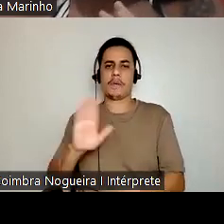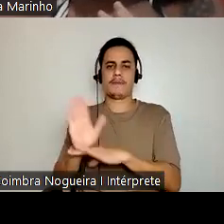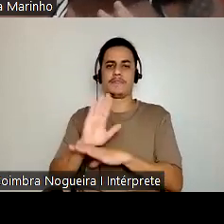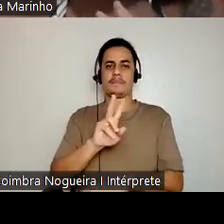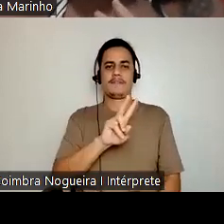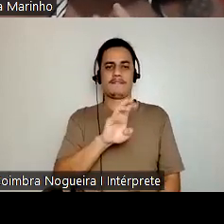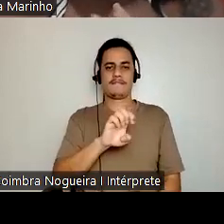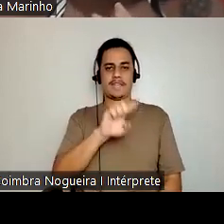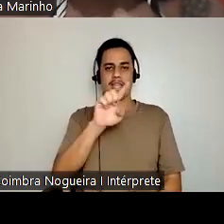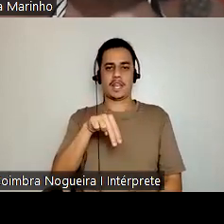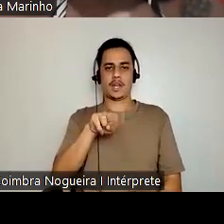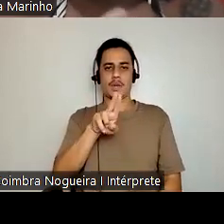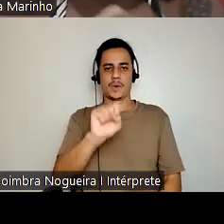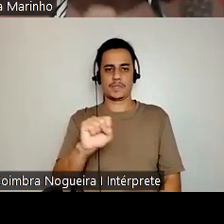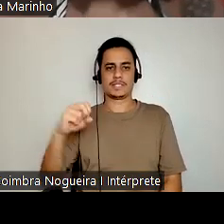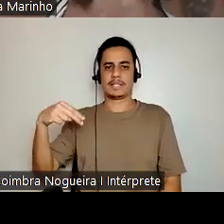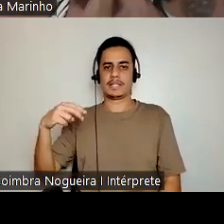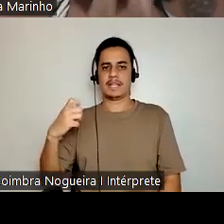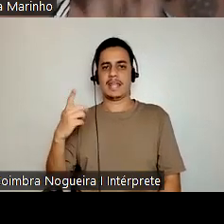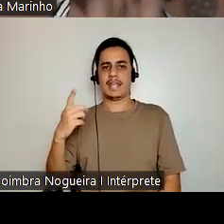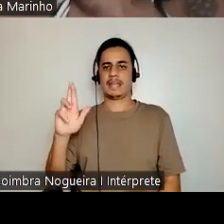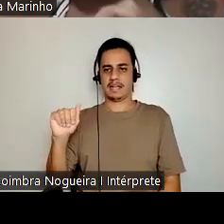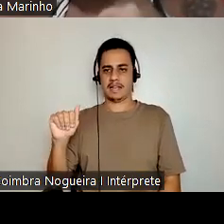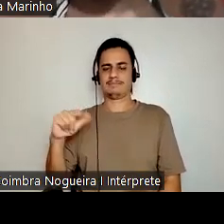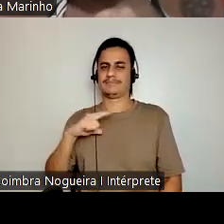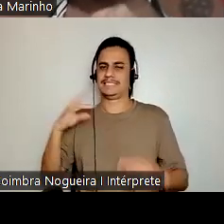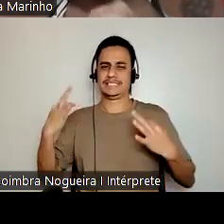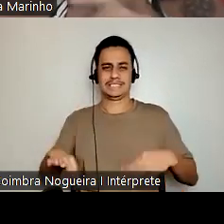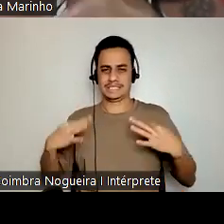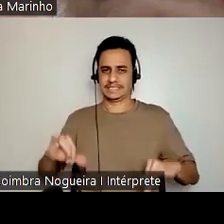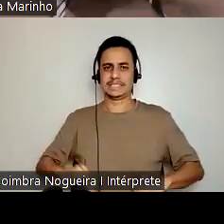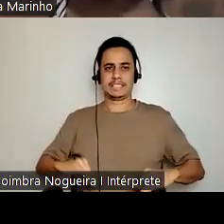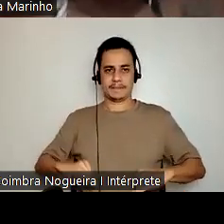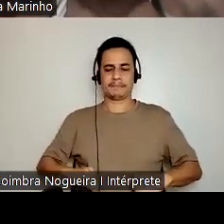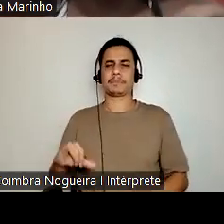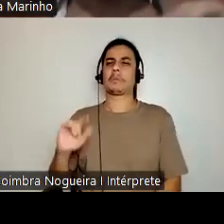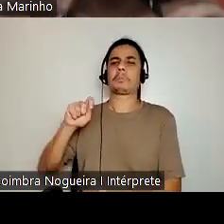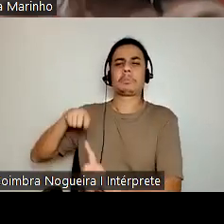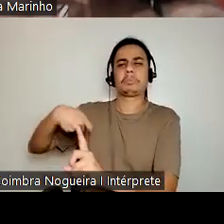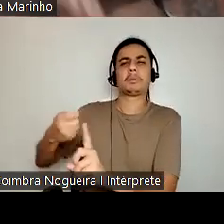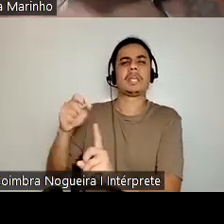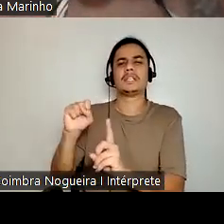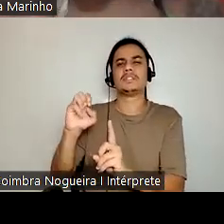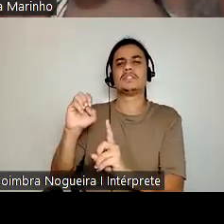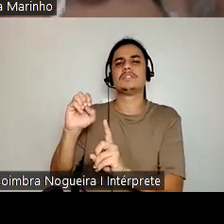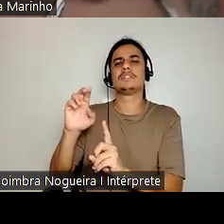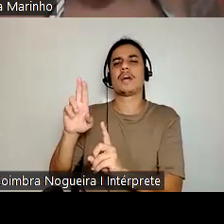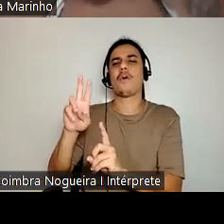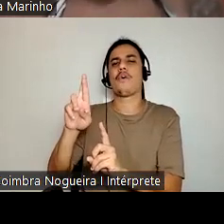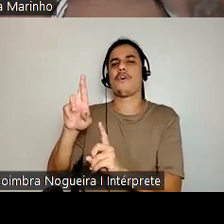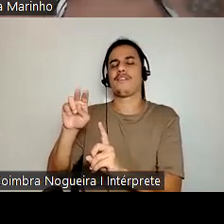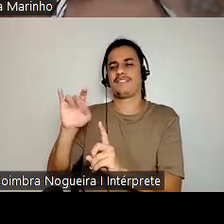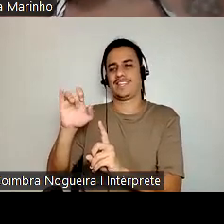doído, mas ele é muito necessário. Quem era Sartes? É uma mulher sul-africana que foi